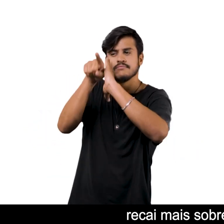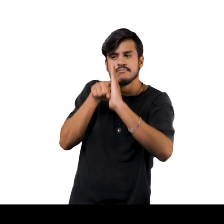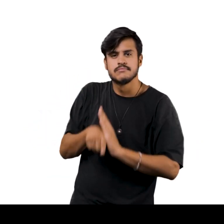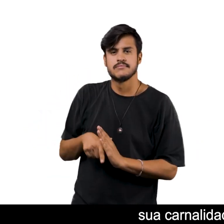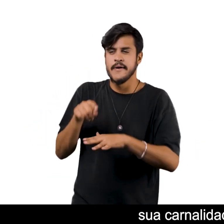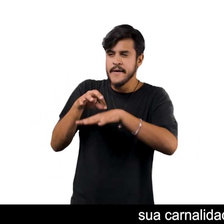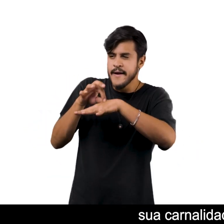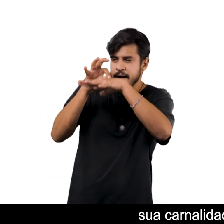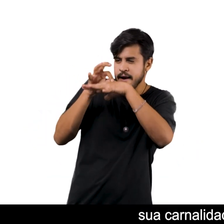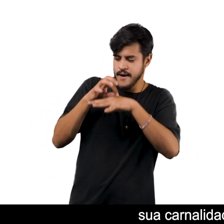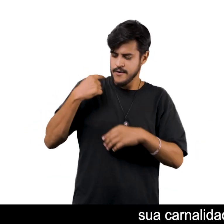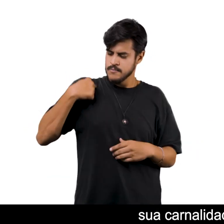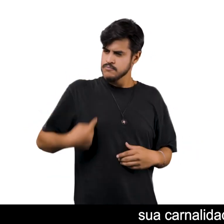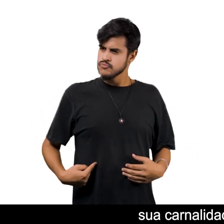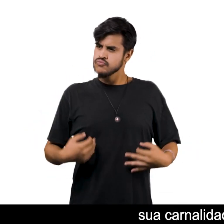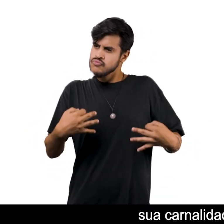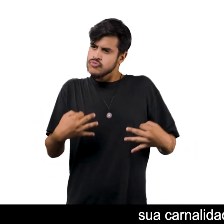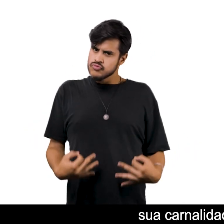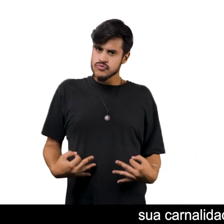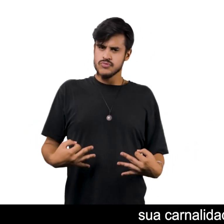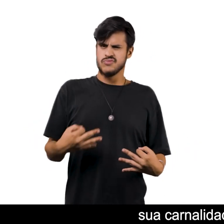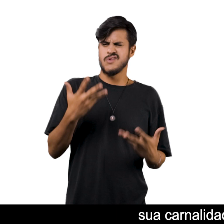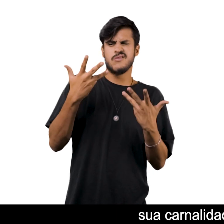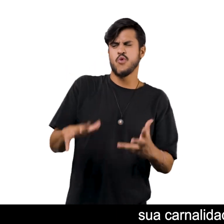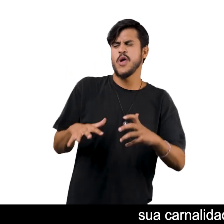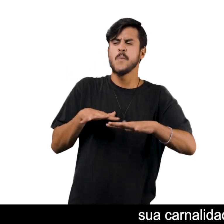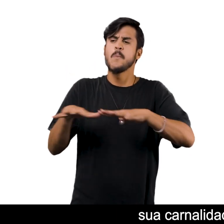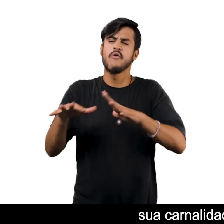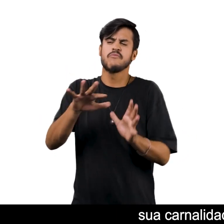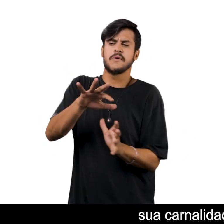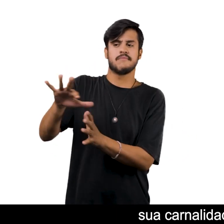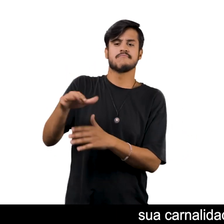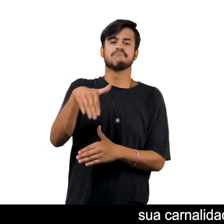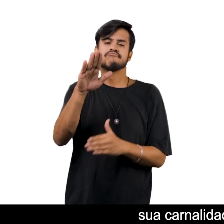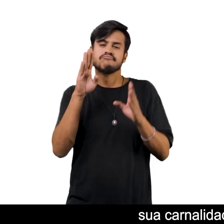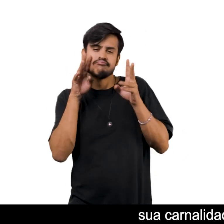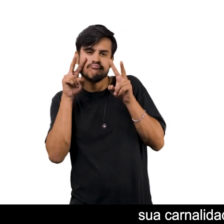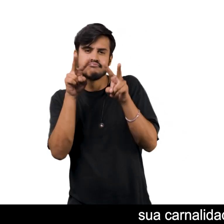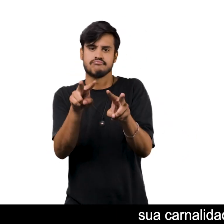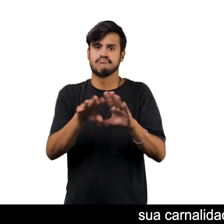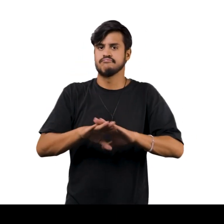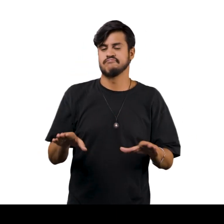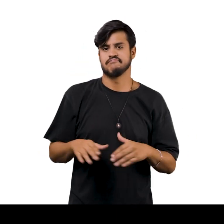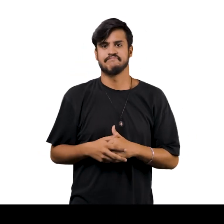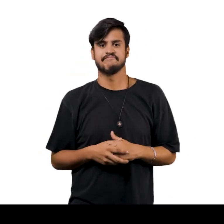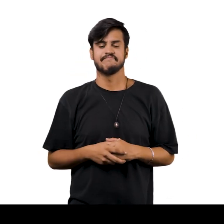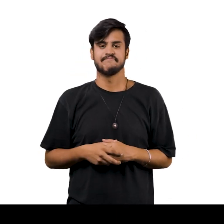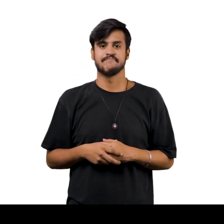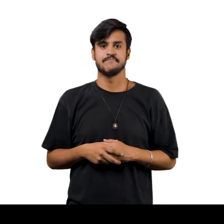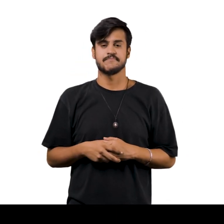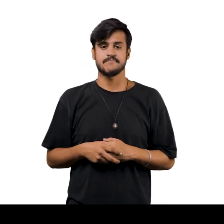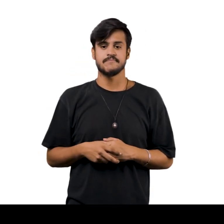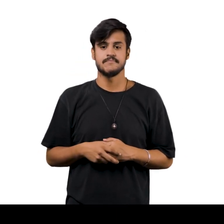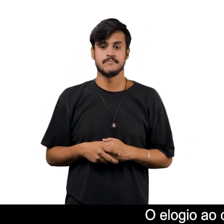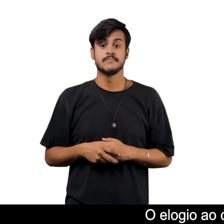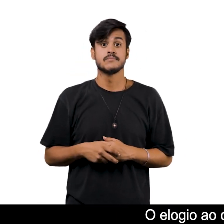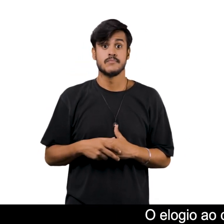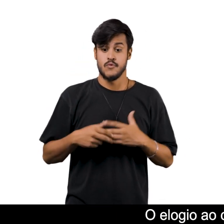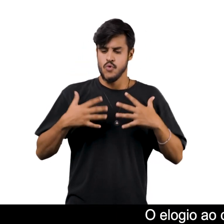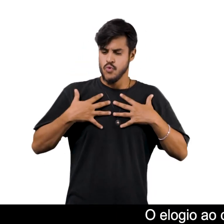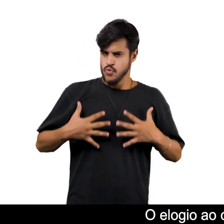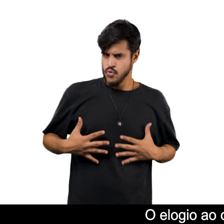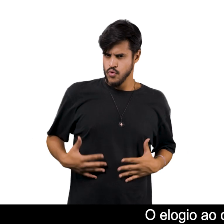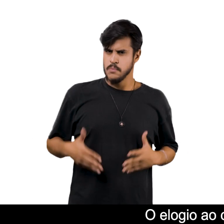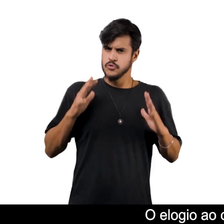humano Sua carnalidade e posturas Do que sobre o movimento em si O